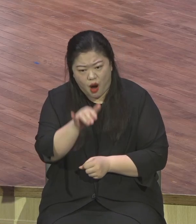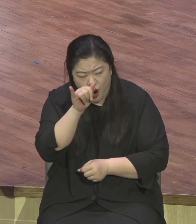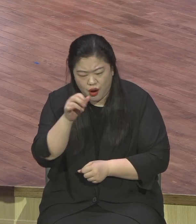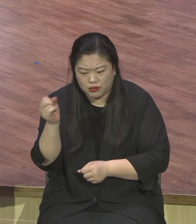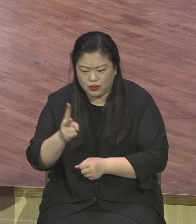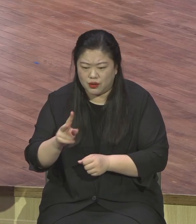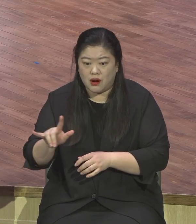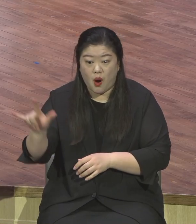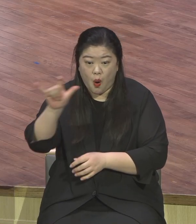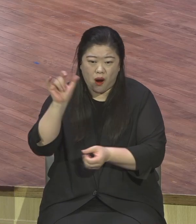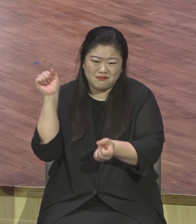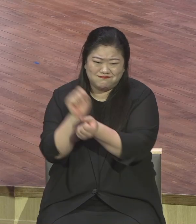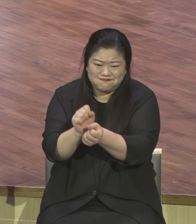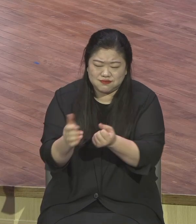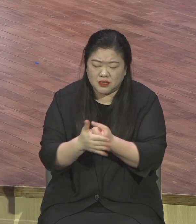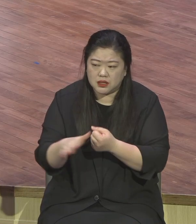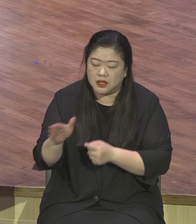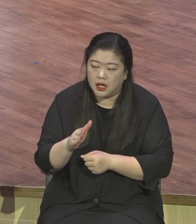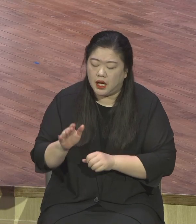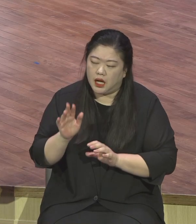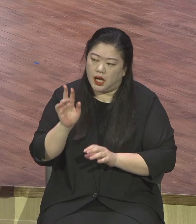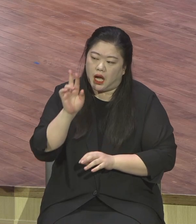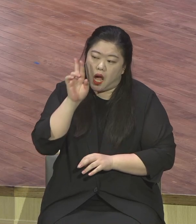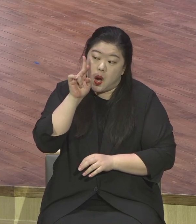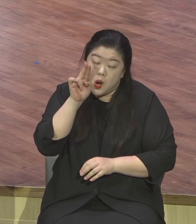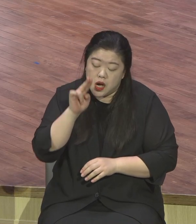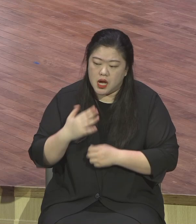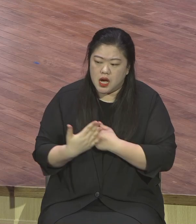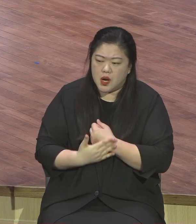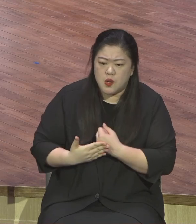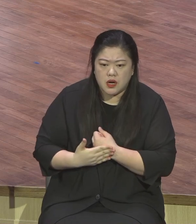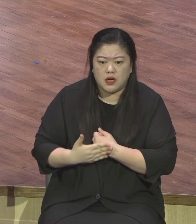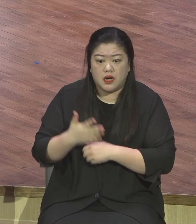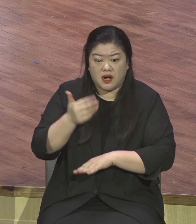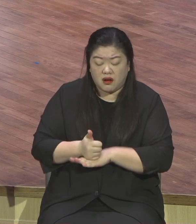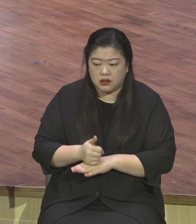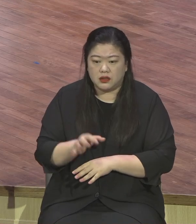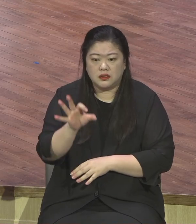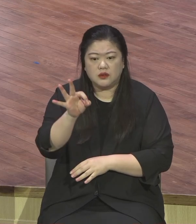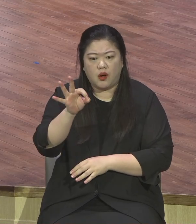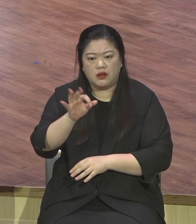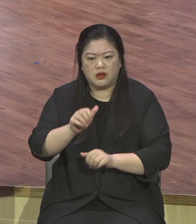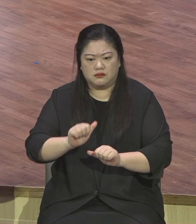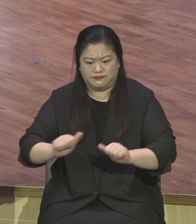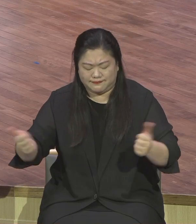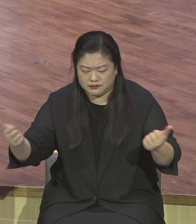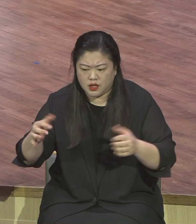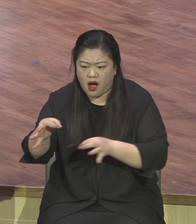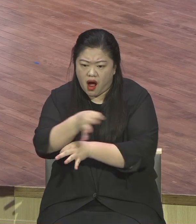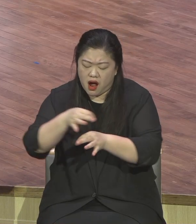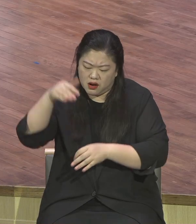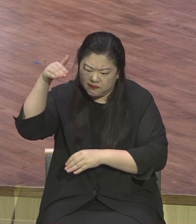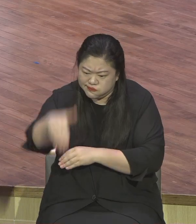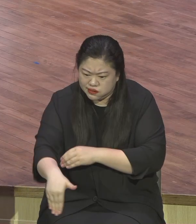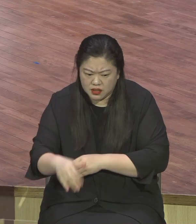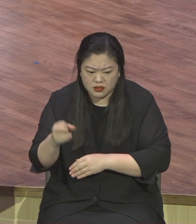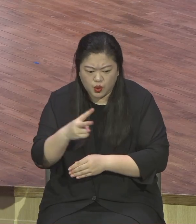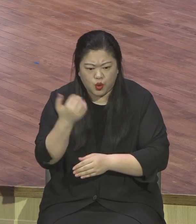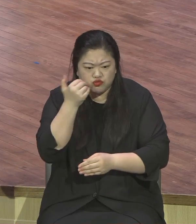지금 위기 가운데 생명의 위기, 경제의 위기, 삶의 위기를 그렇게 많이 당하고 있습니다. 이로 인해서